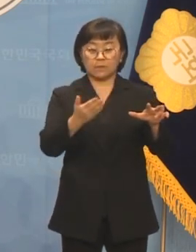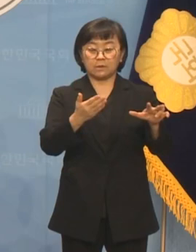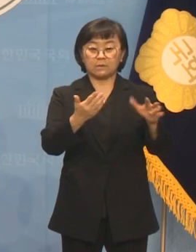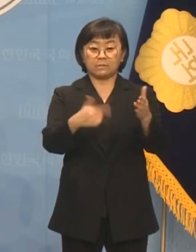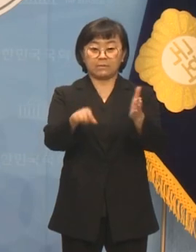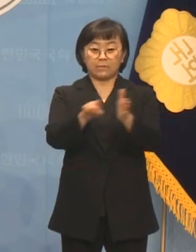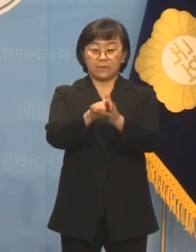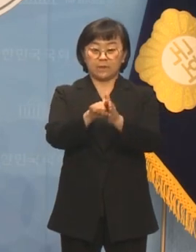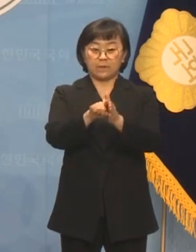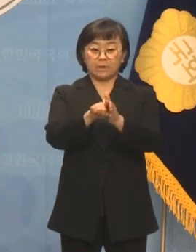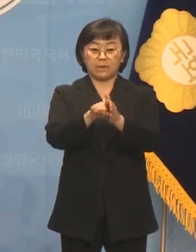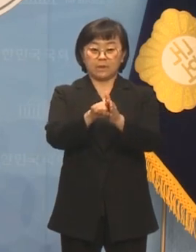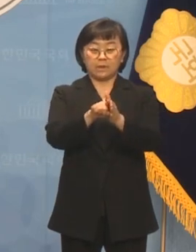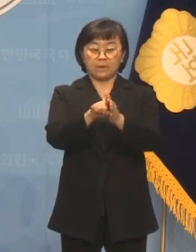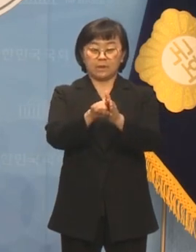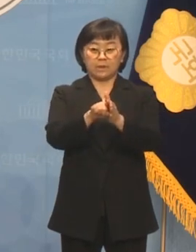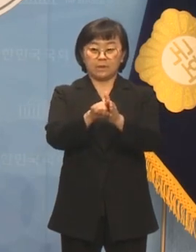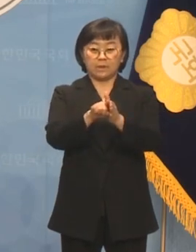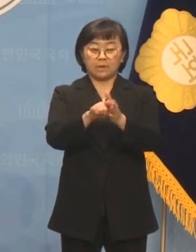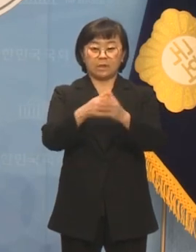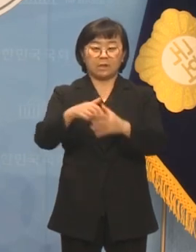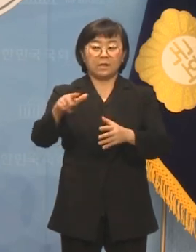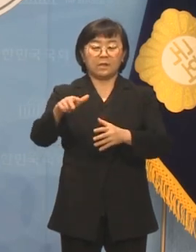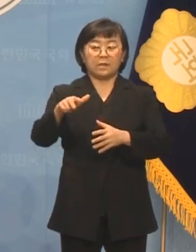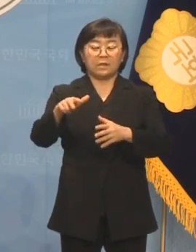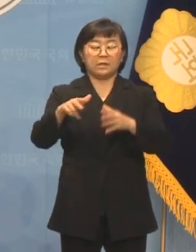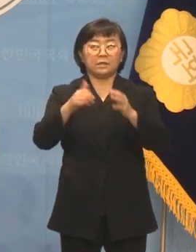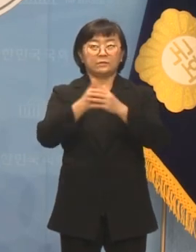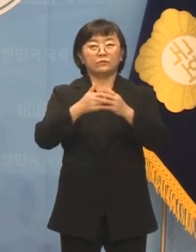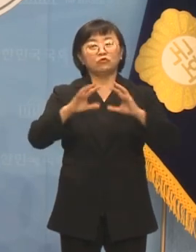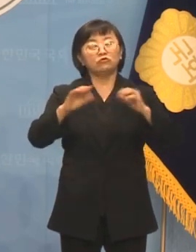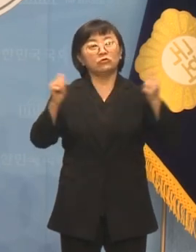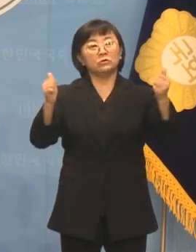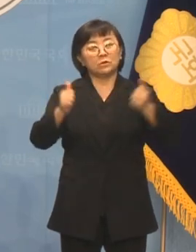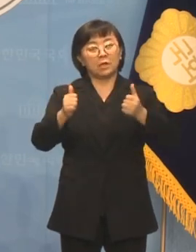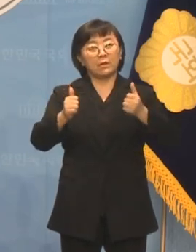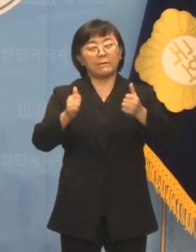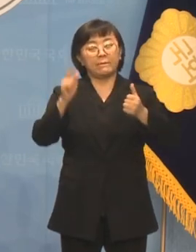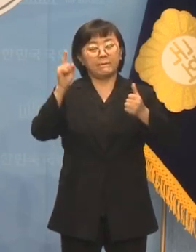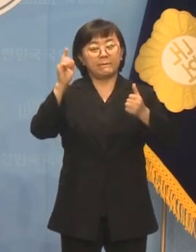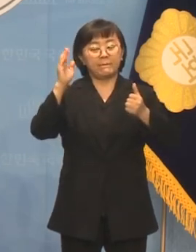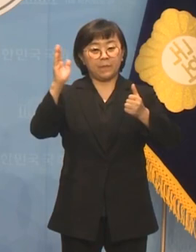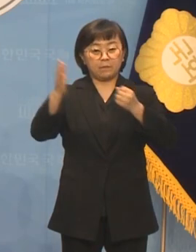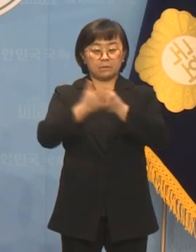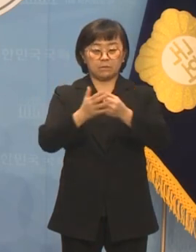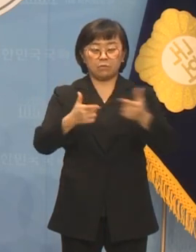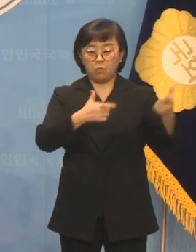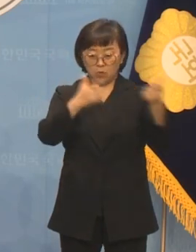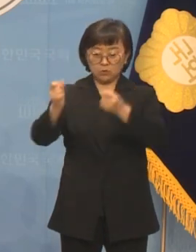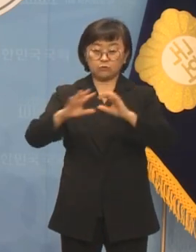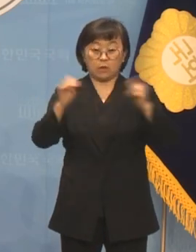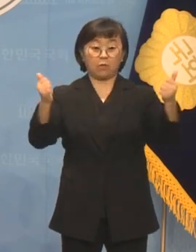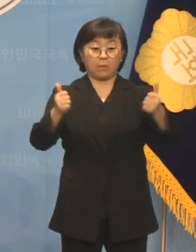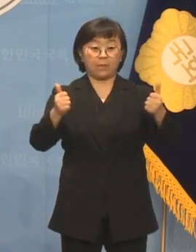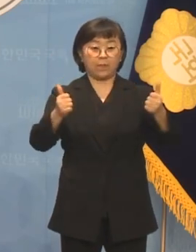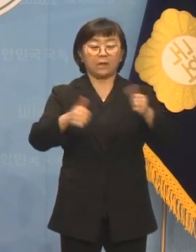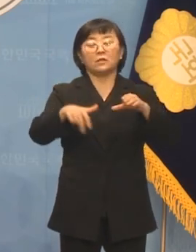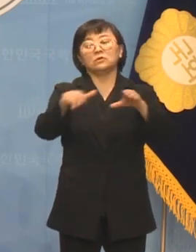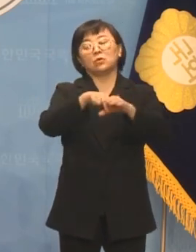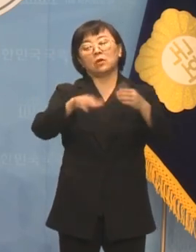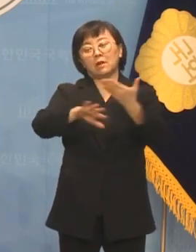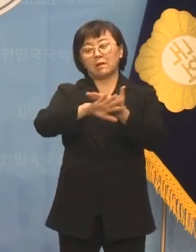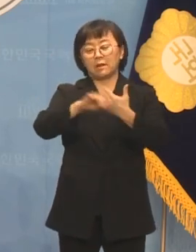재헌국회 첫 의사 발언에는 전 국회의원들이 종교는